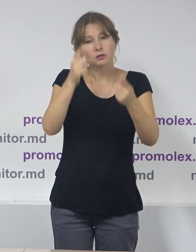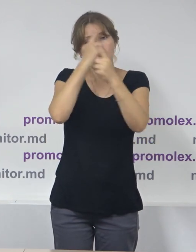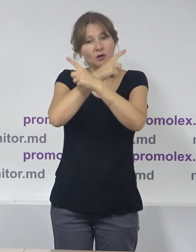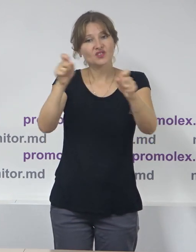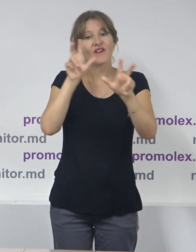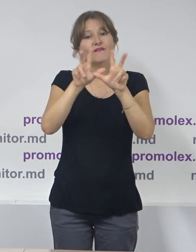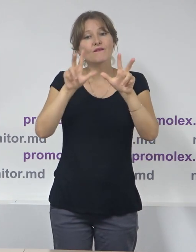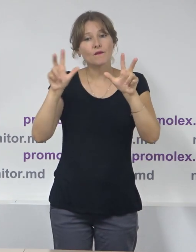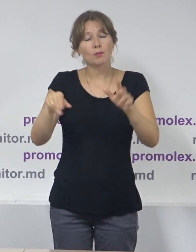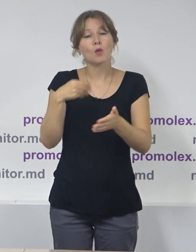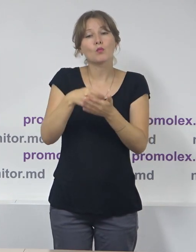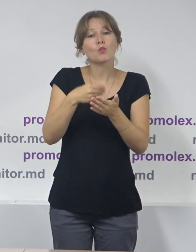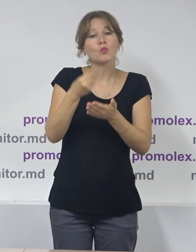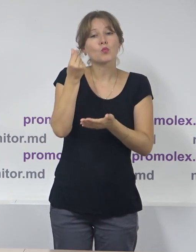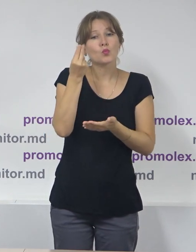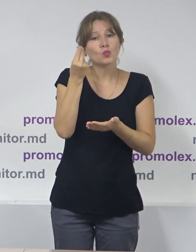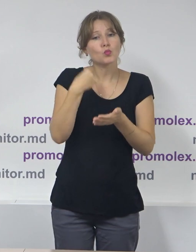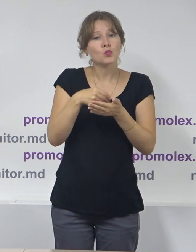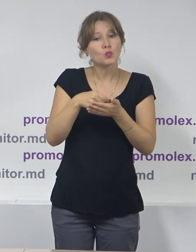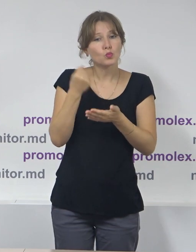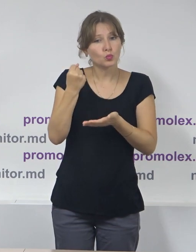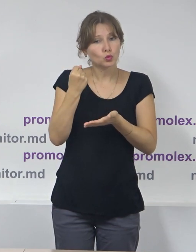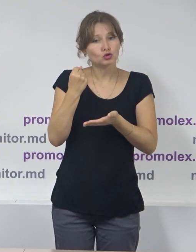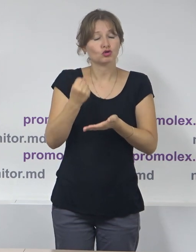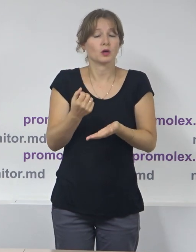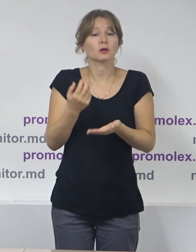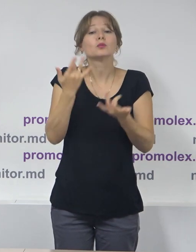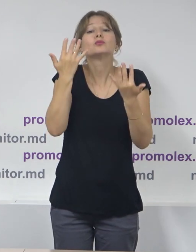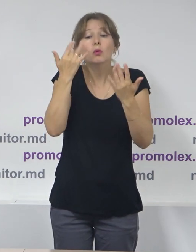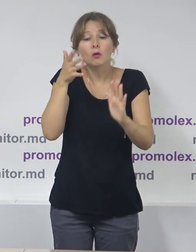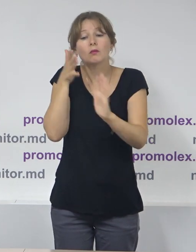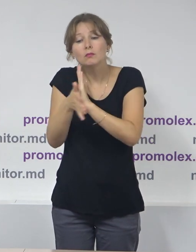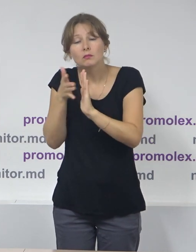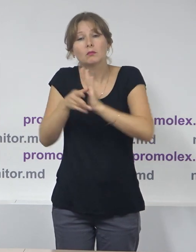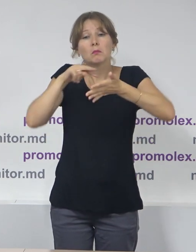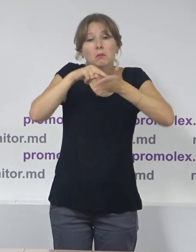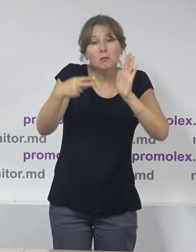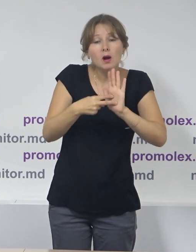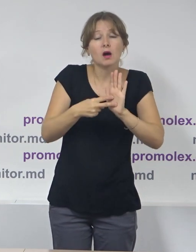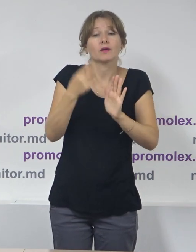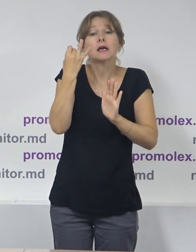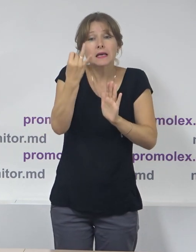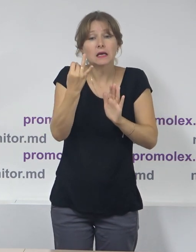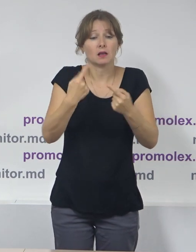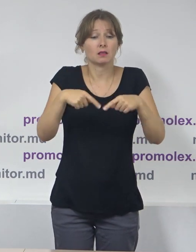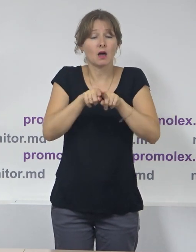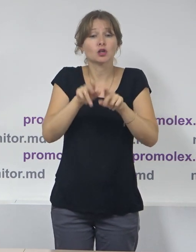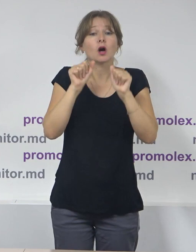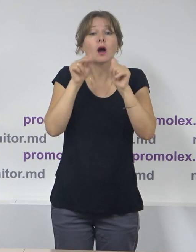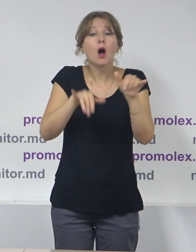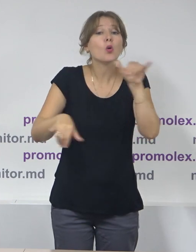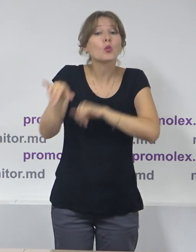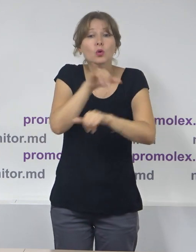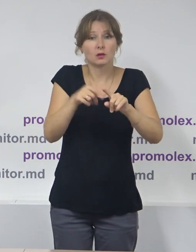informației privind bugetul aprobat al instituției, inclusiv cheltuielile exacte planificate pentru alegeri, precum și nivelul de executare a